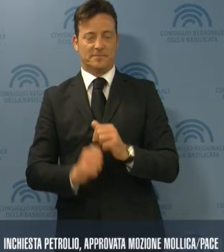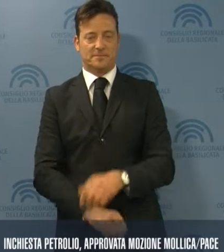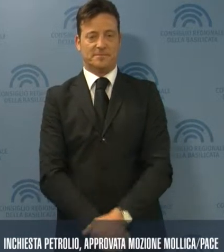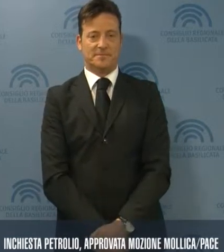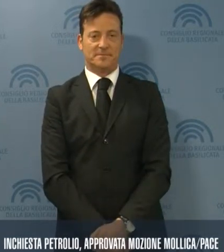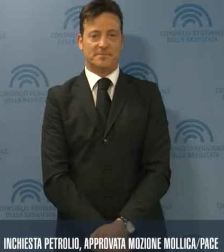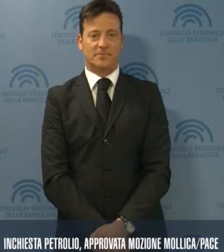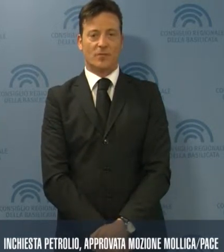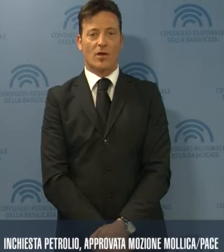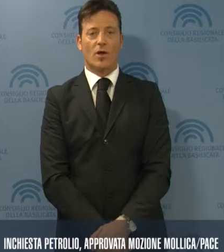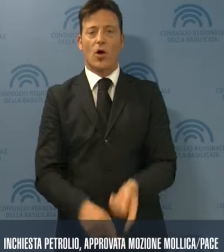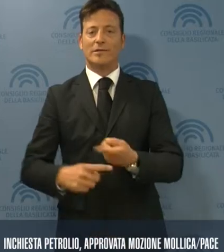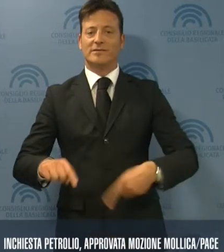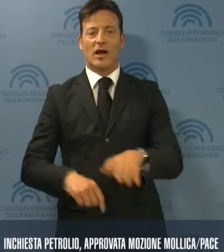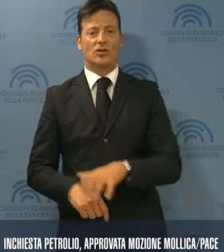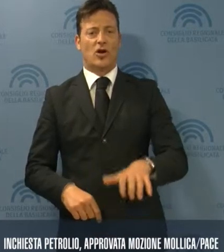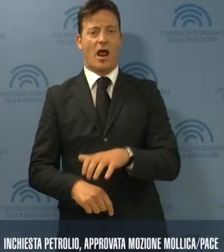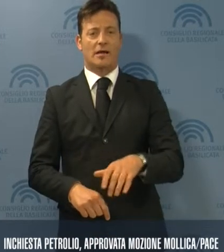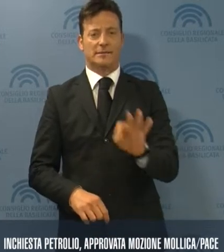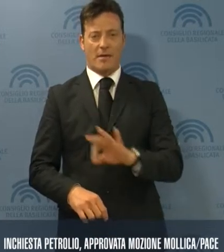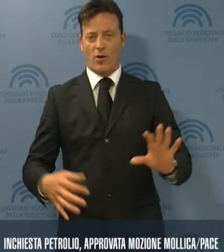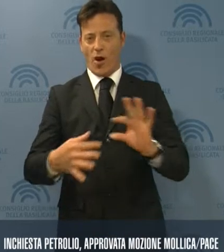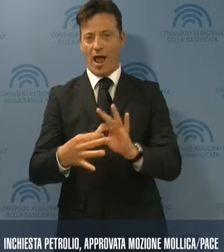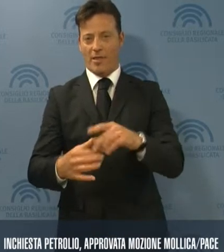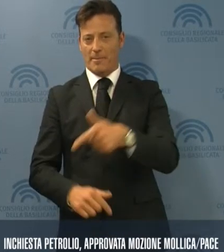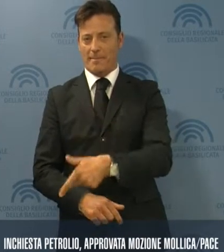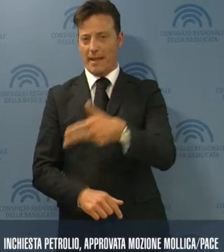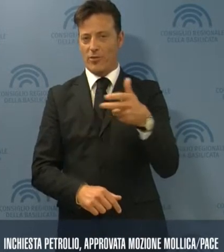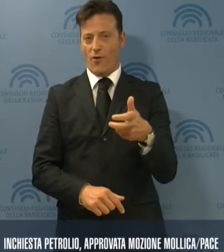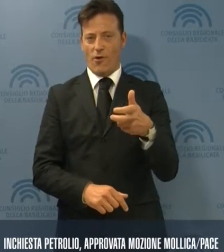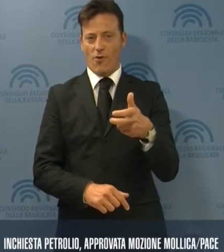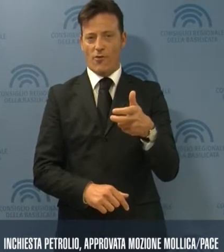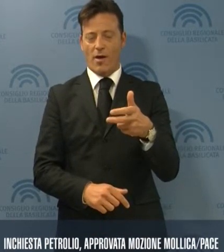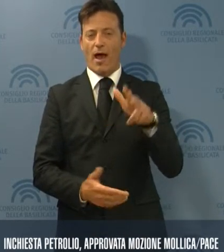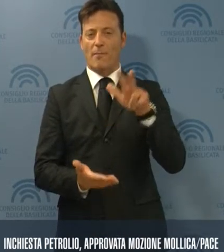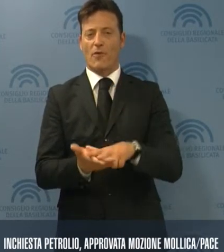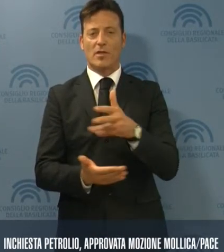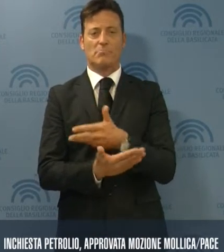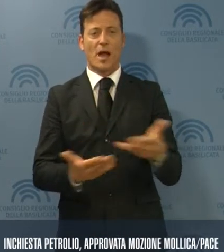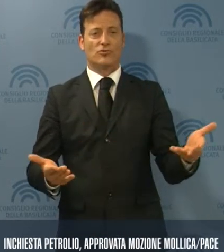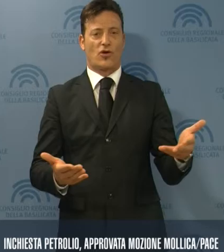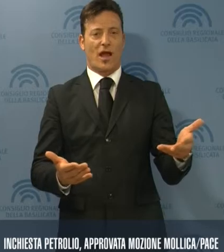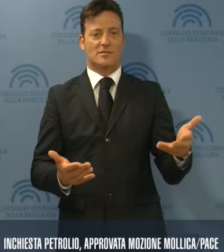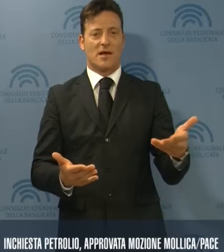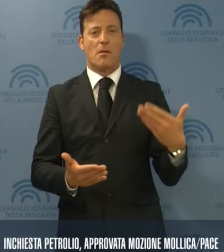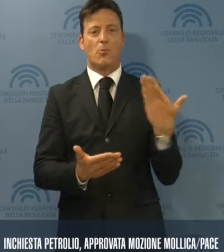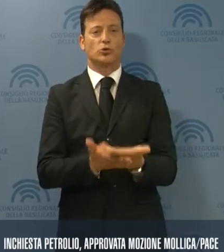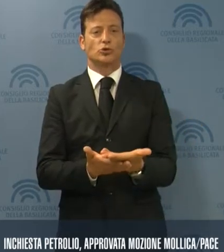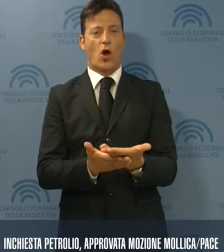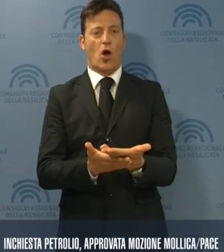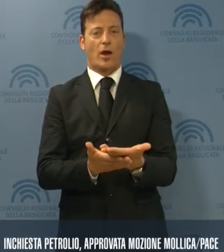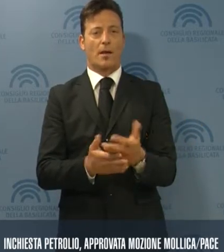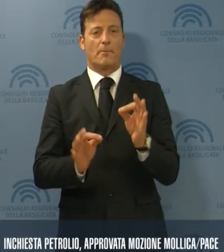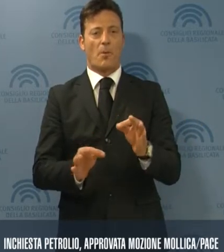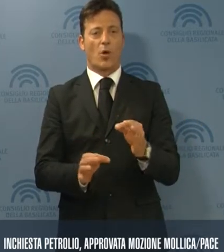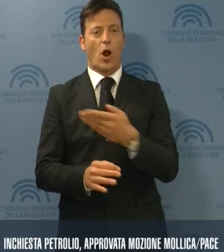Il Consiglio regionale, sempre in materia di estrazioni petrolifere, ha approvato a maggioranza la mozione presentata